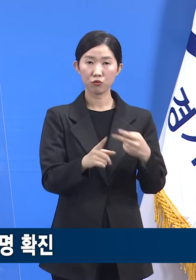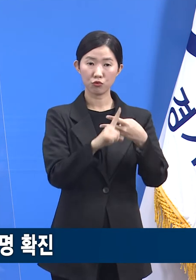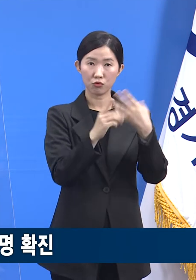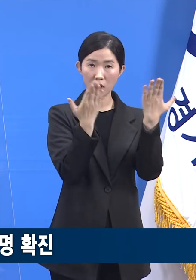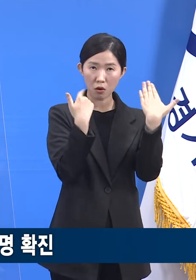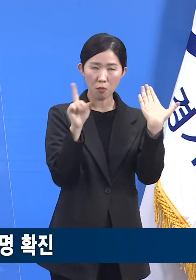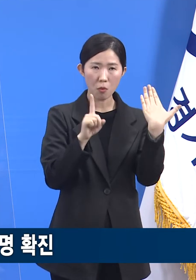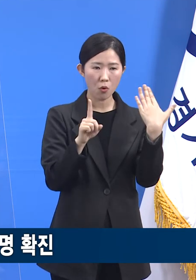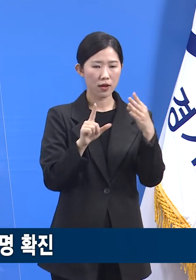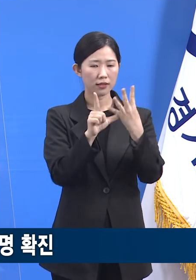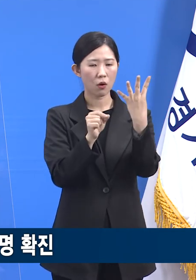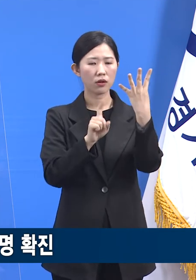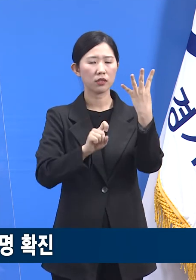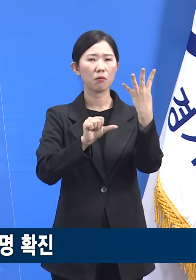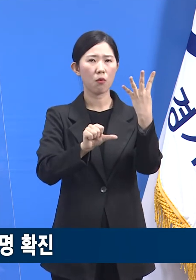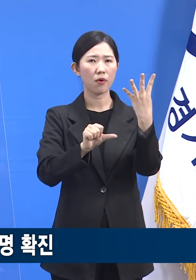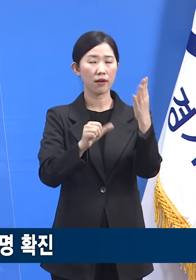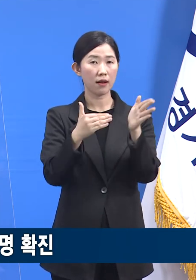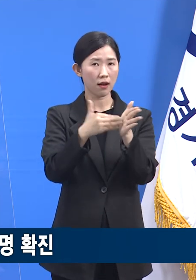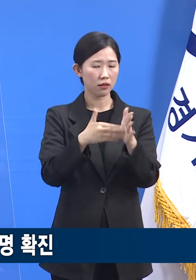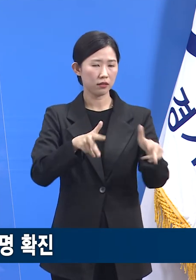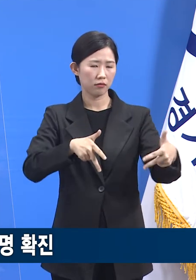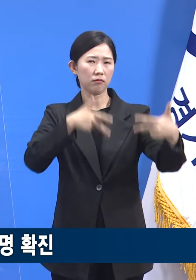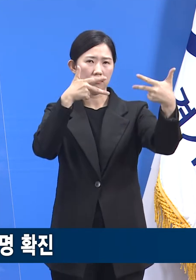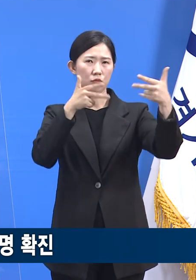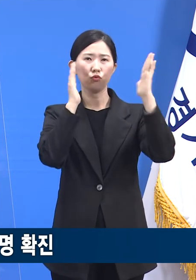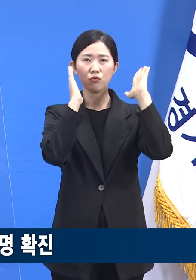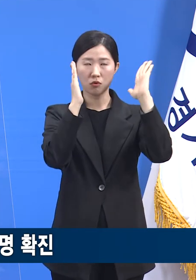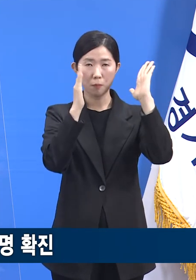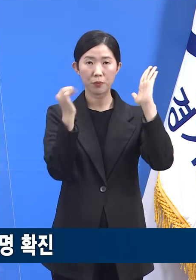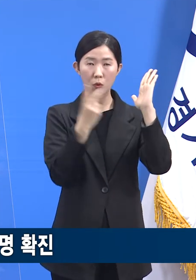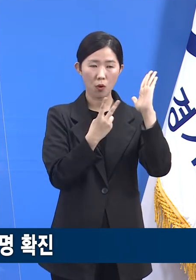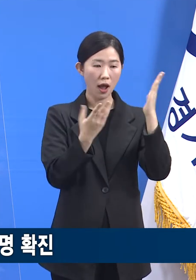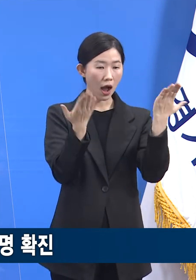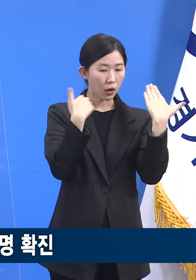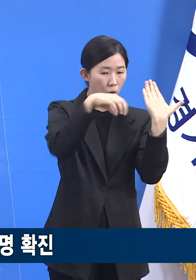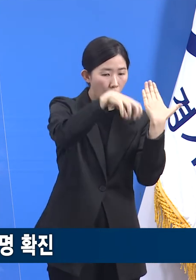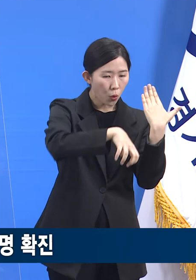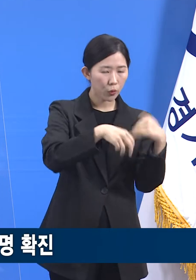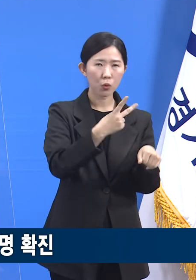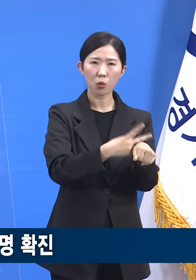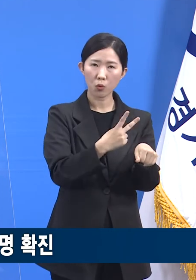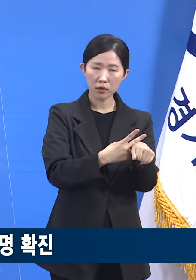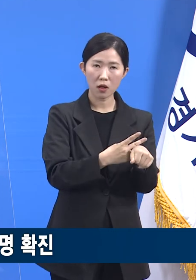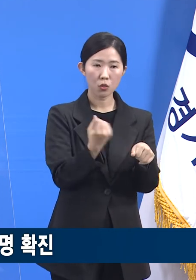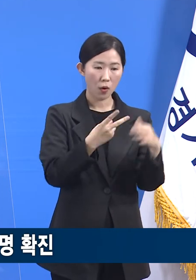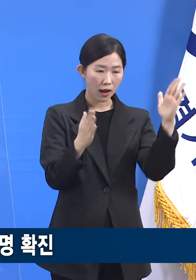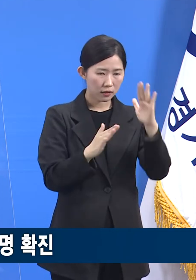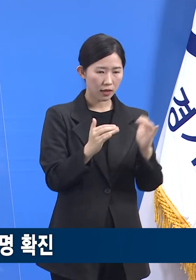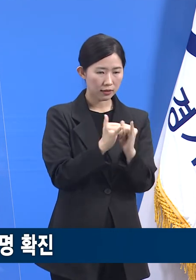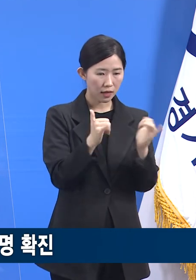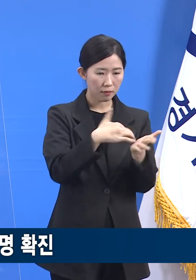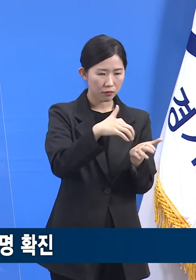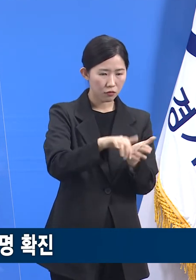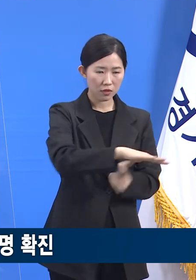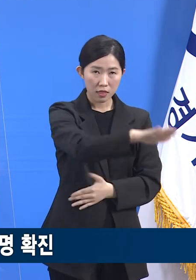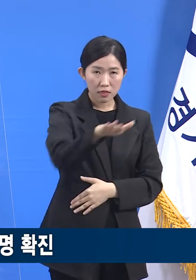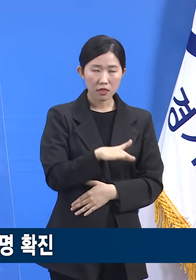전환되었으며 확진자가 발생한 학급의 교사 및 학생 전원 자가격리 조치되었습니다.